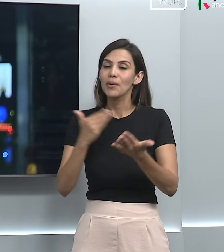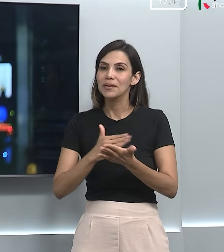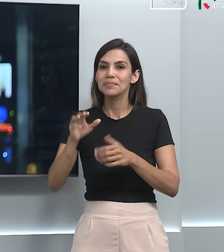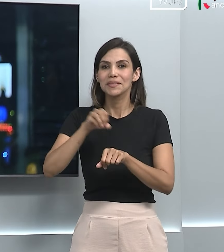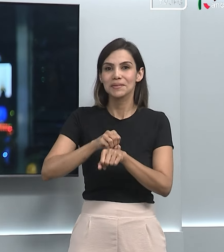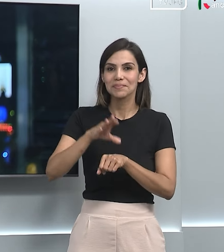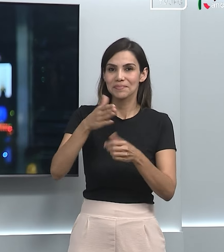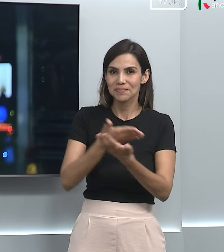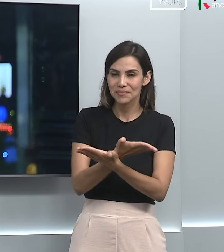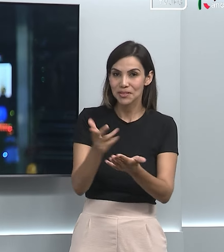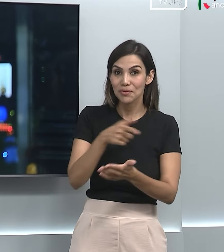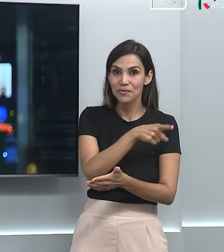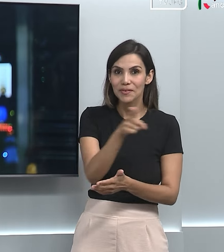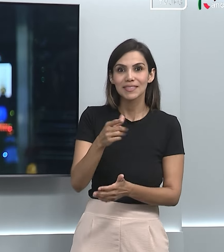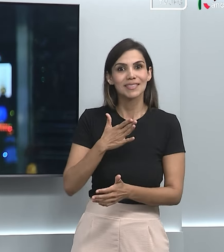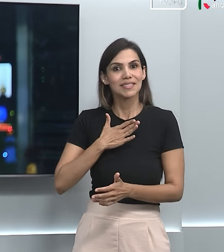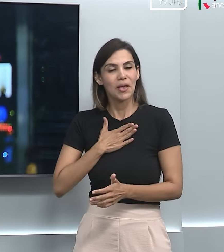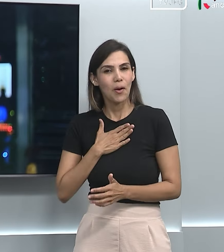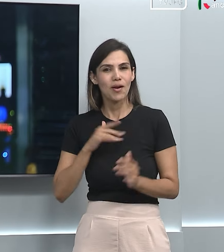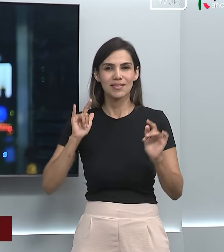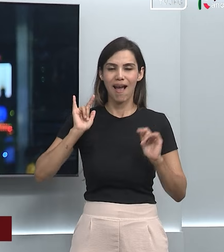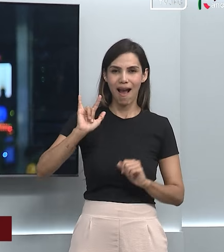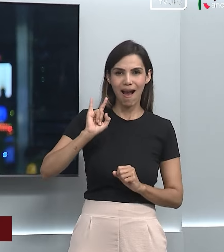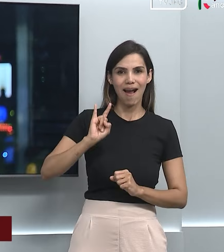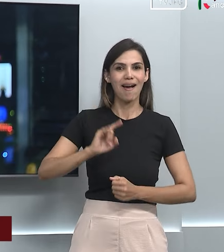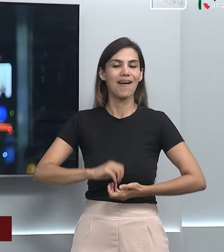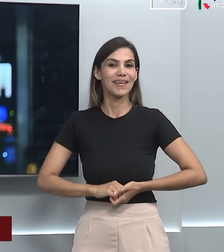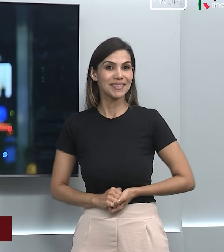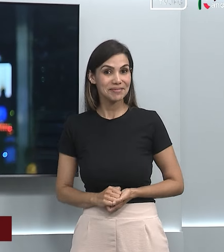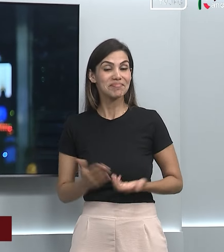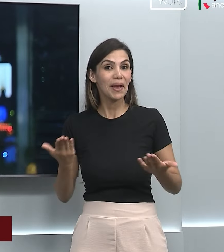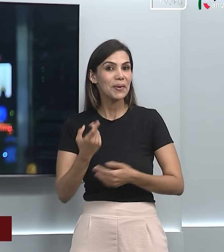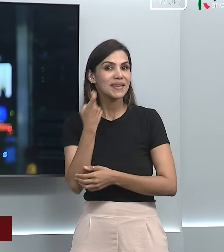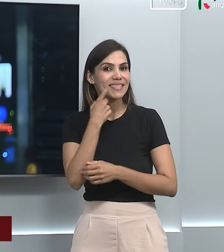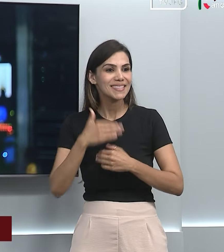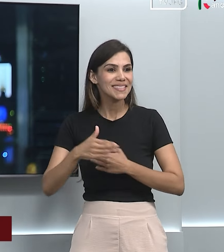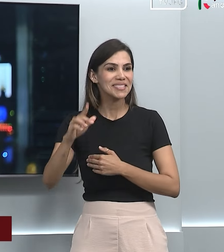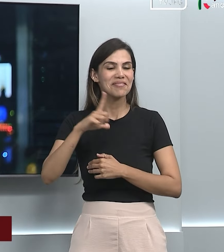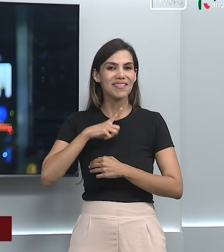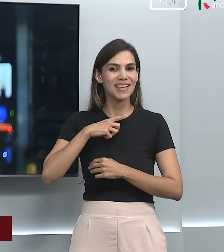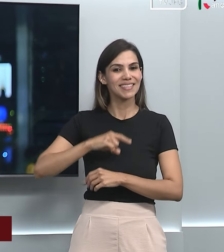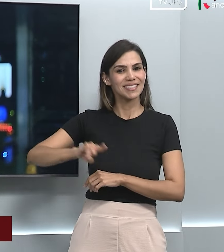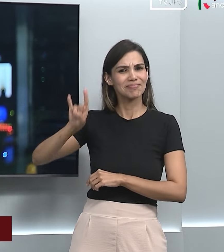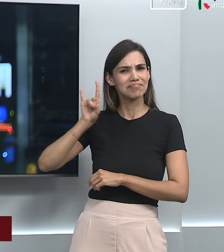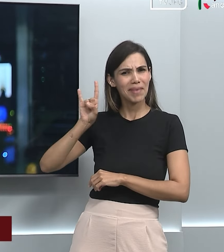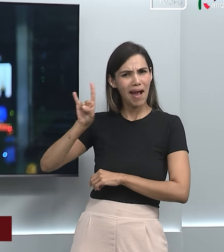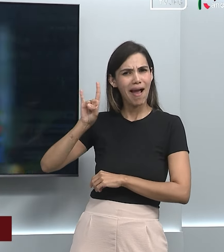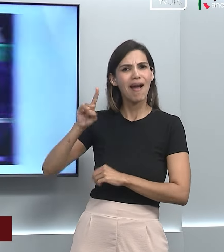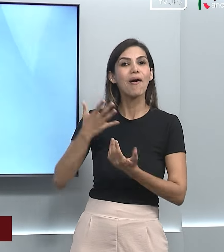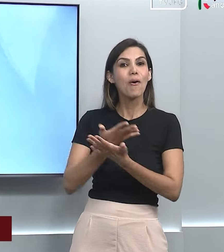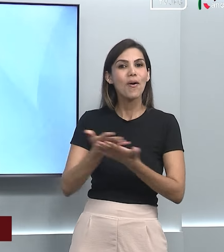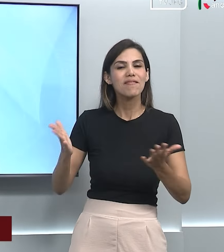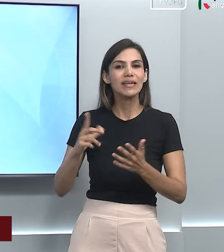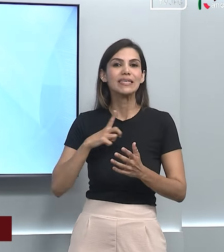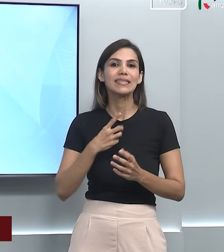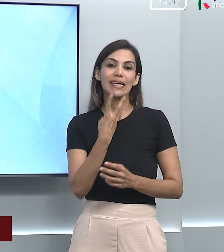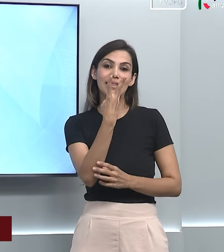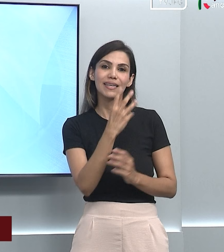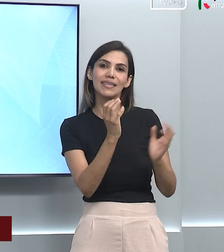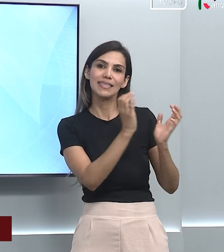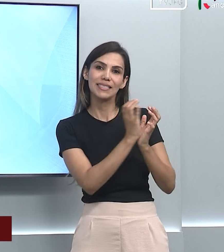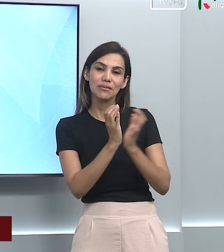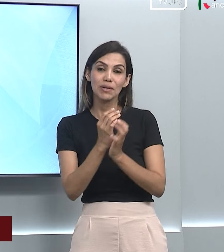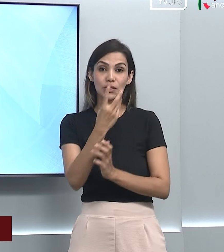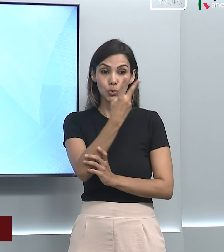dica para os amantes do rock. Nesta sexta-feira tem Gym Rock City, um evento de três bandas, sendo duas